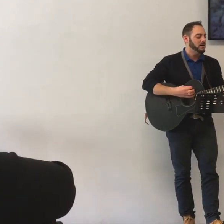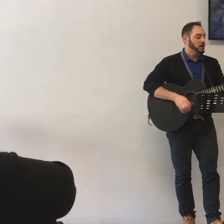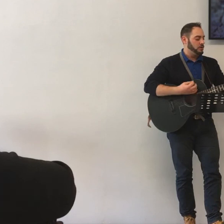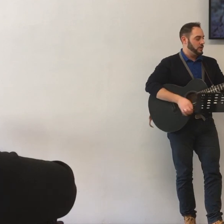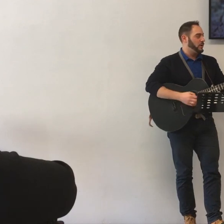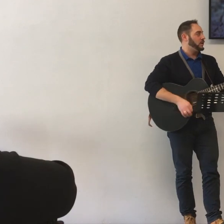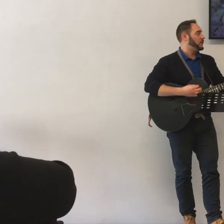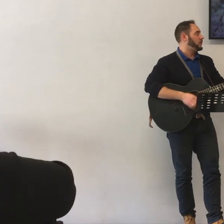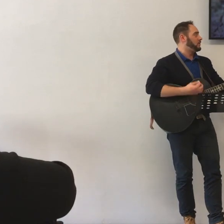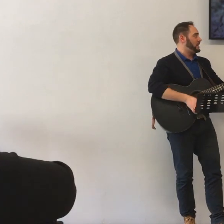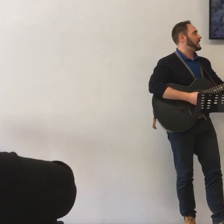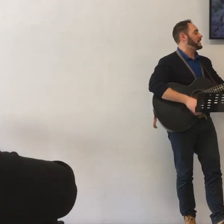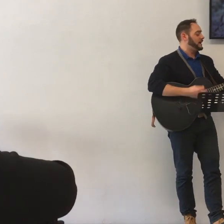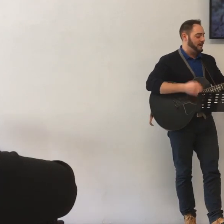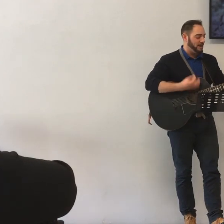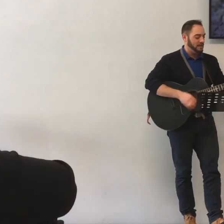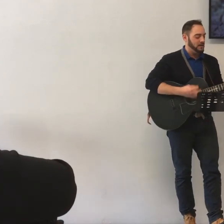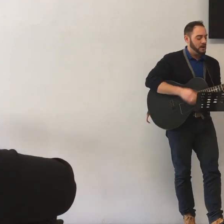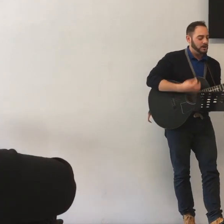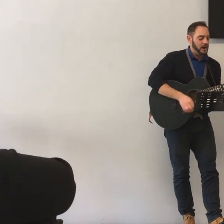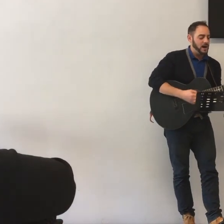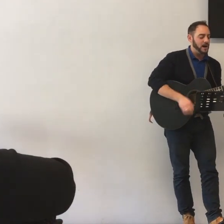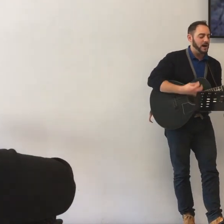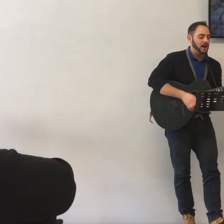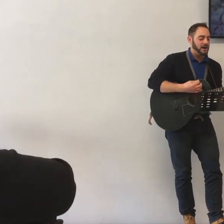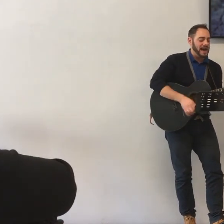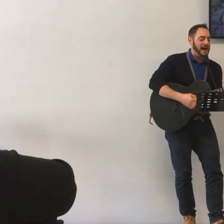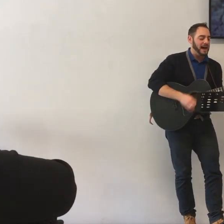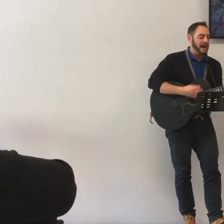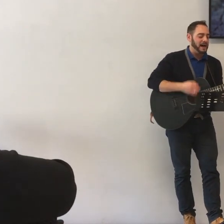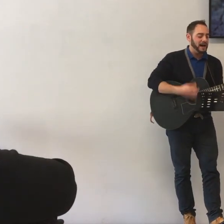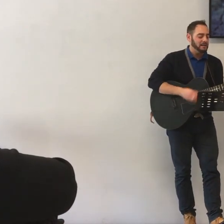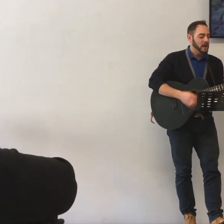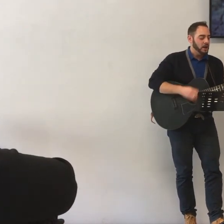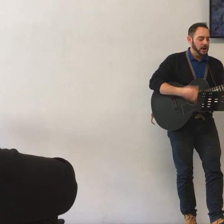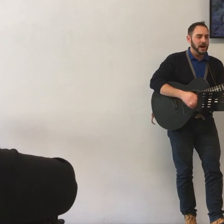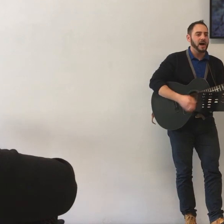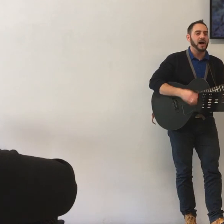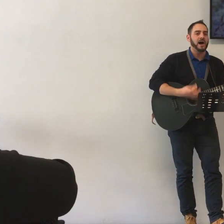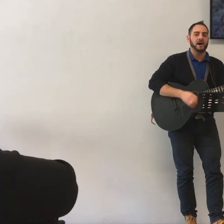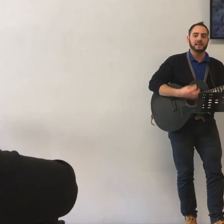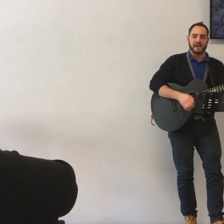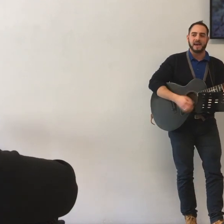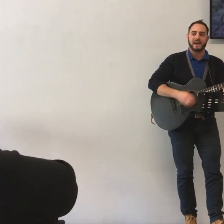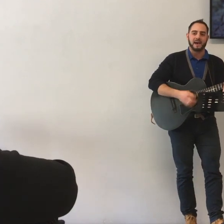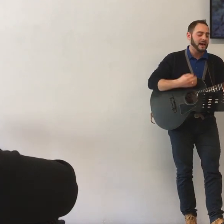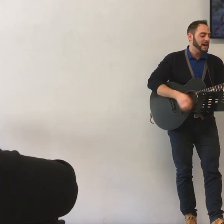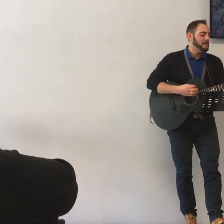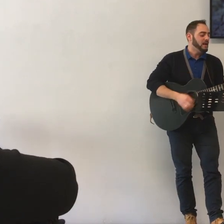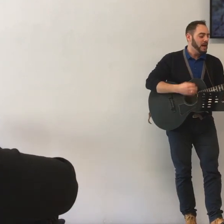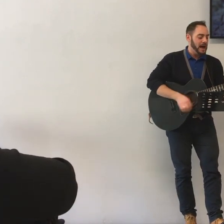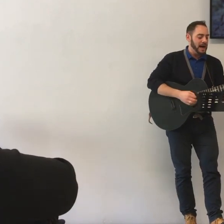nome, gloria ad un altro,